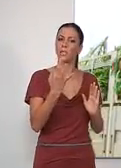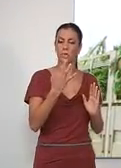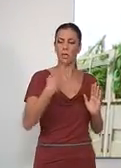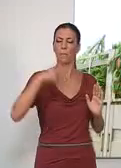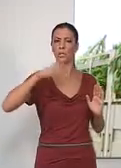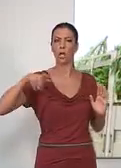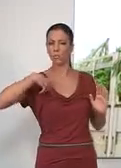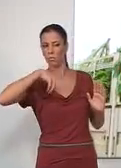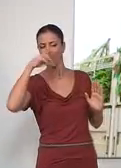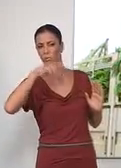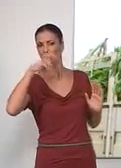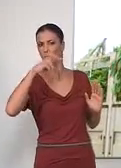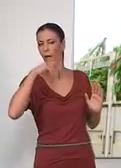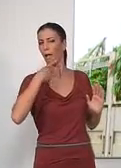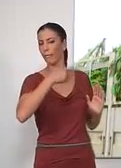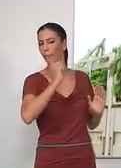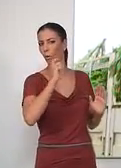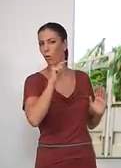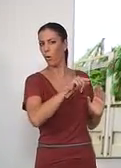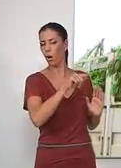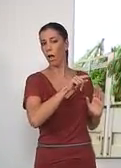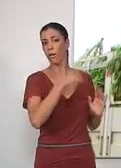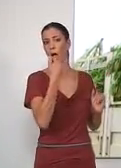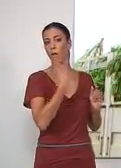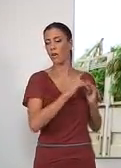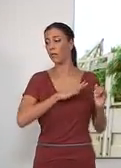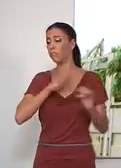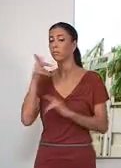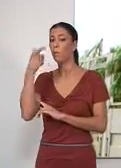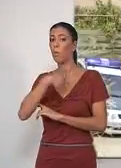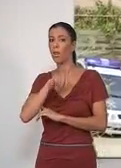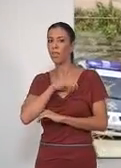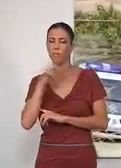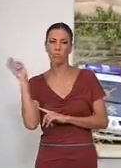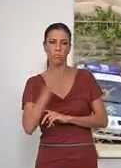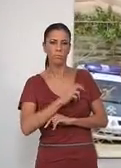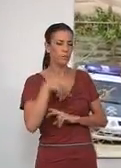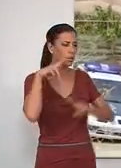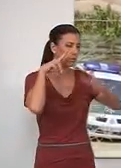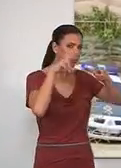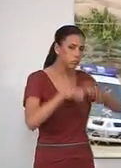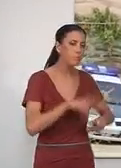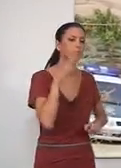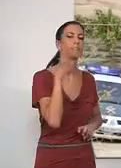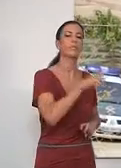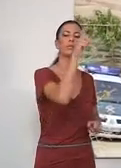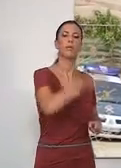fuertes olores a marihuana. Tras una semana de investigación, la policía logró identificar a un varón como responsable de una